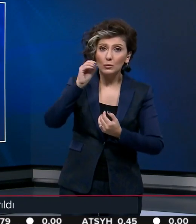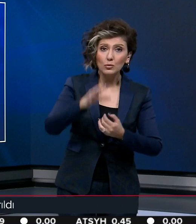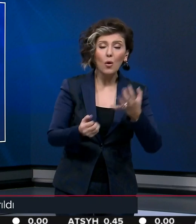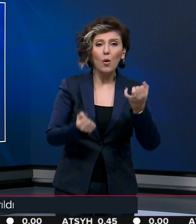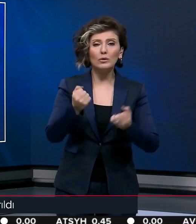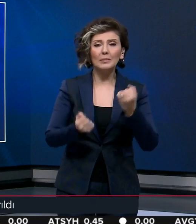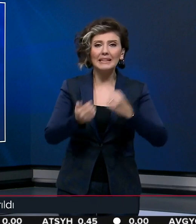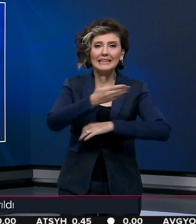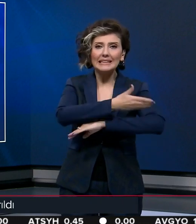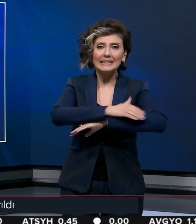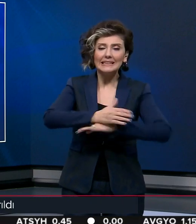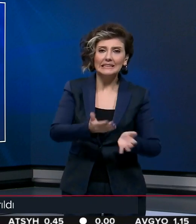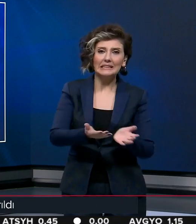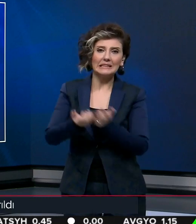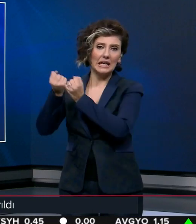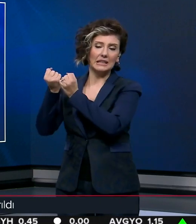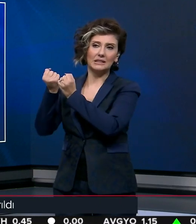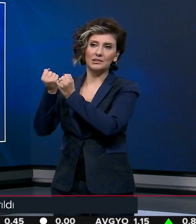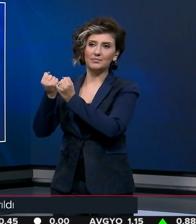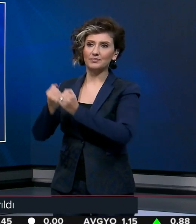otomobilden kıyıya çıkarıldı.